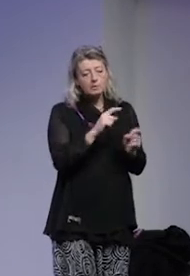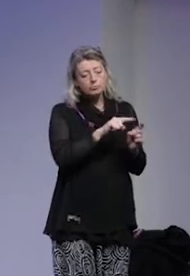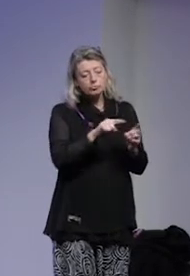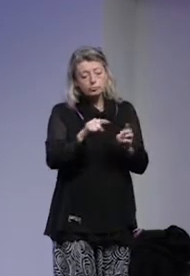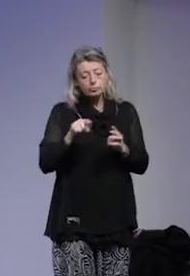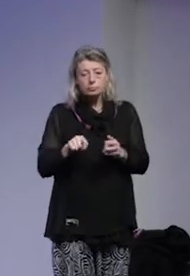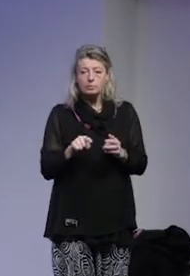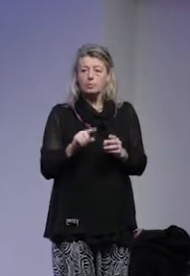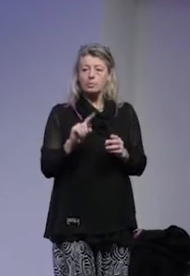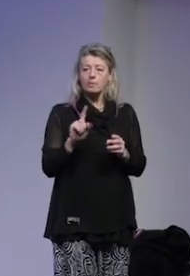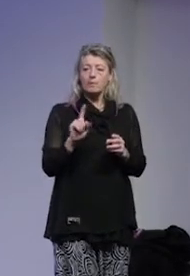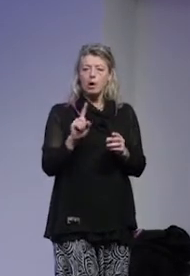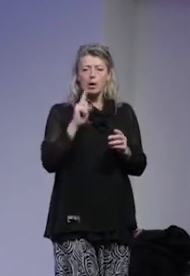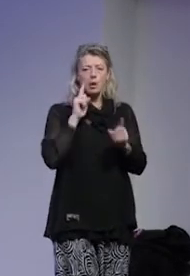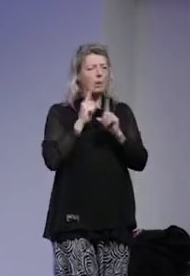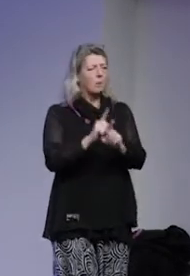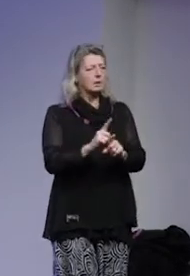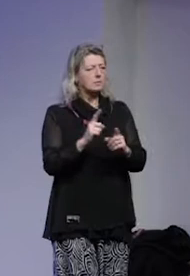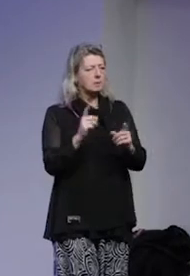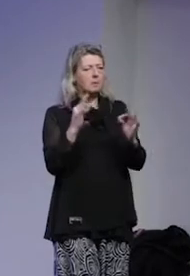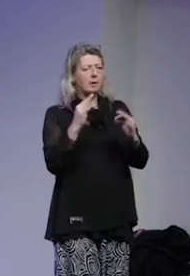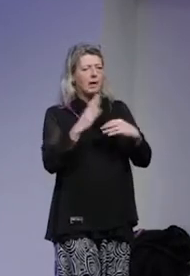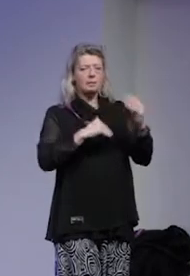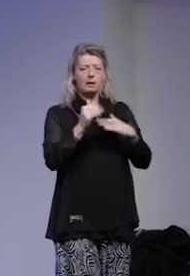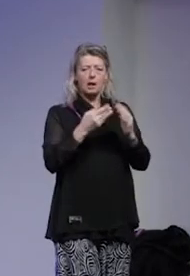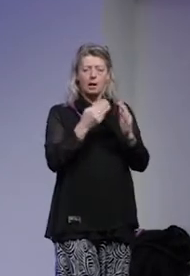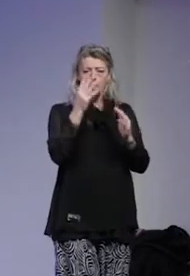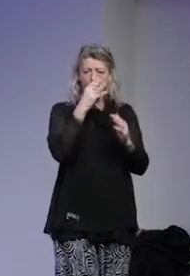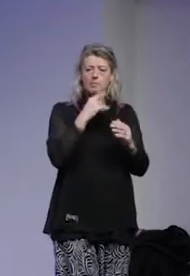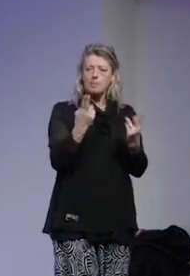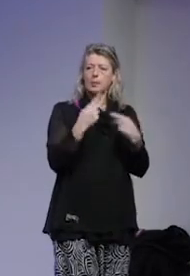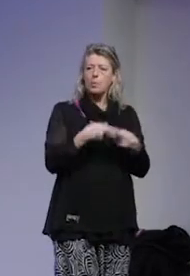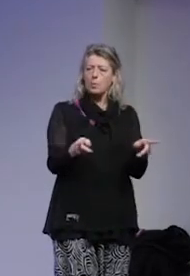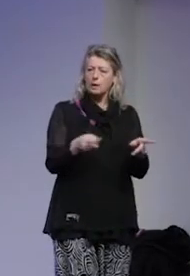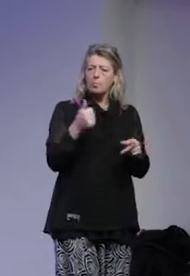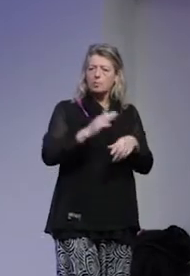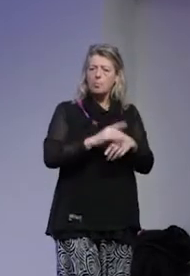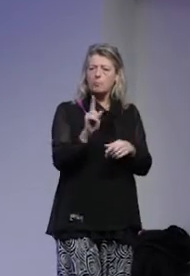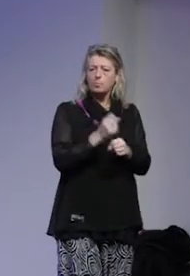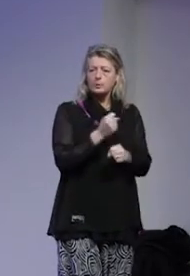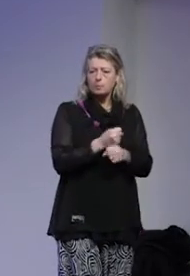vars då man kan säga logik över hur man hanterar problem skiljer sig ganska avsevärt.